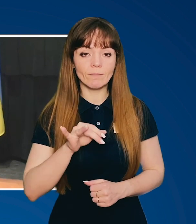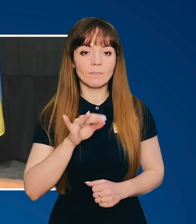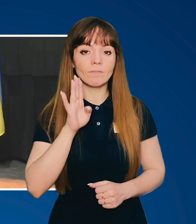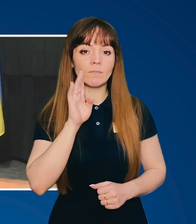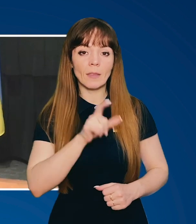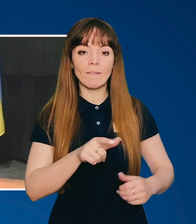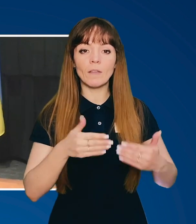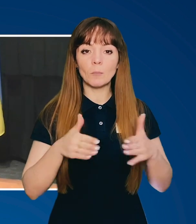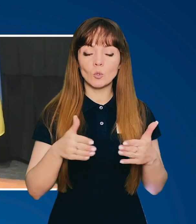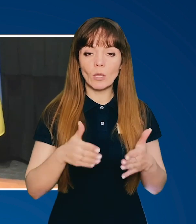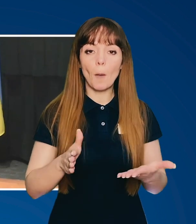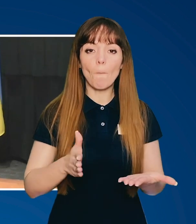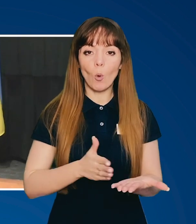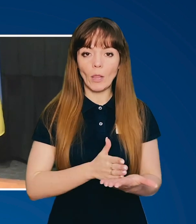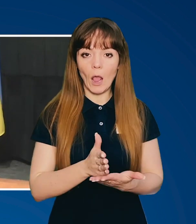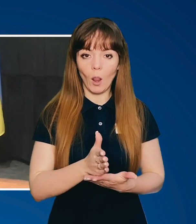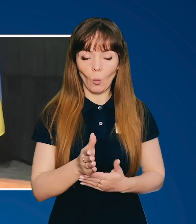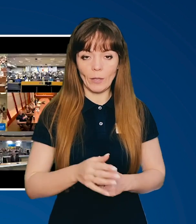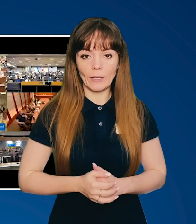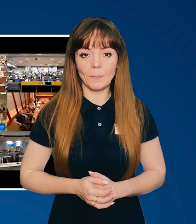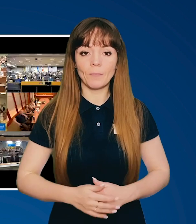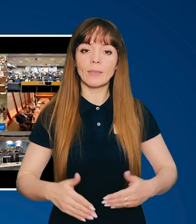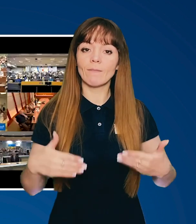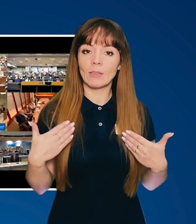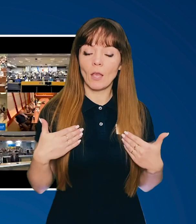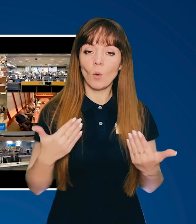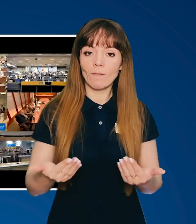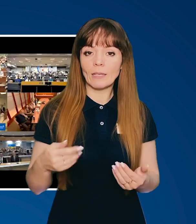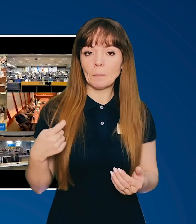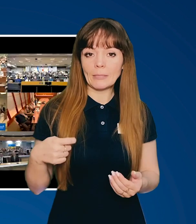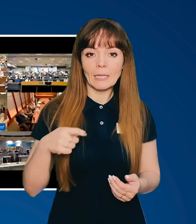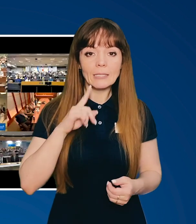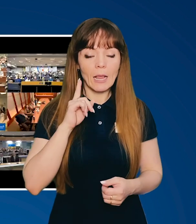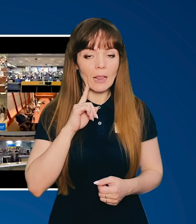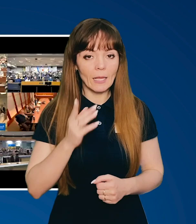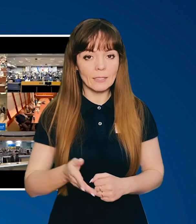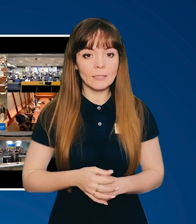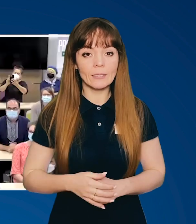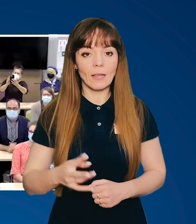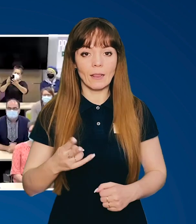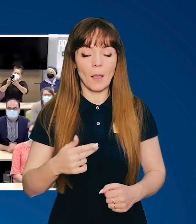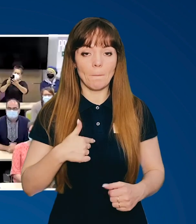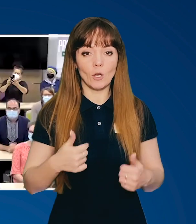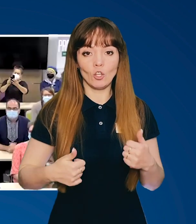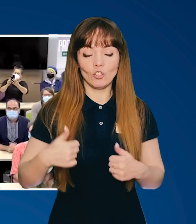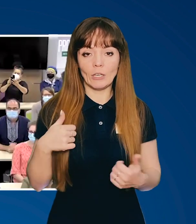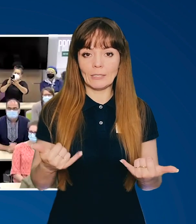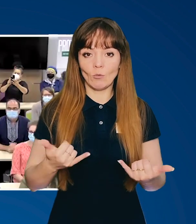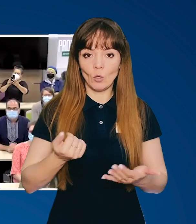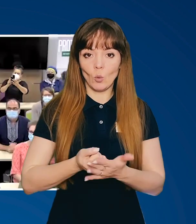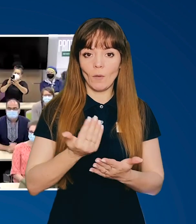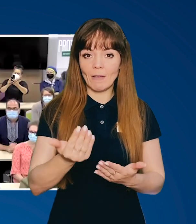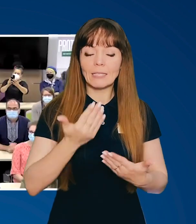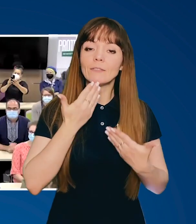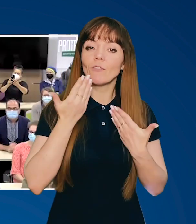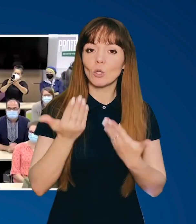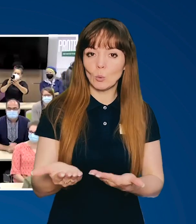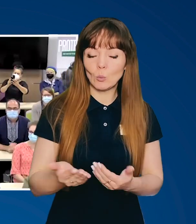випускник політології. Вітаю вас, президент Зеленський. Це в мене честь сьогодні до вас звернутися. Мене